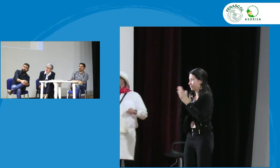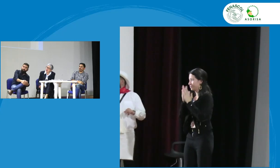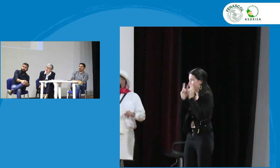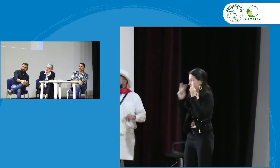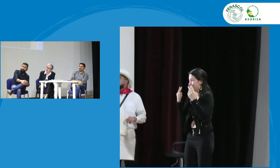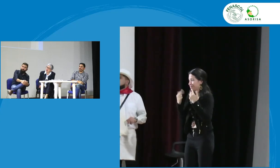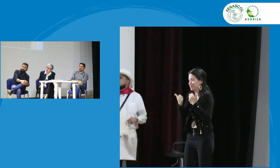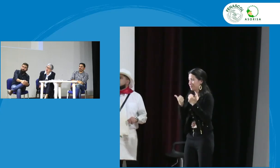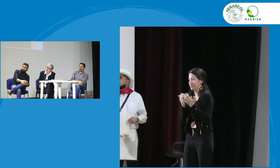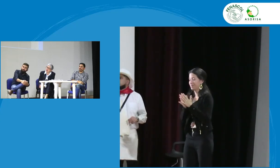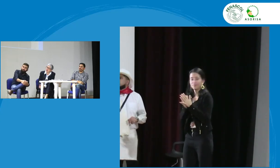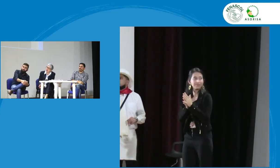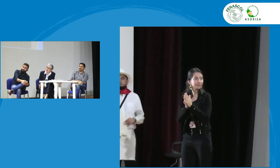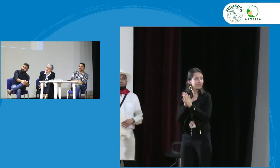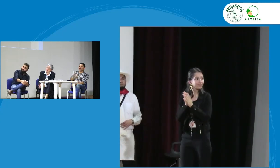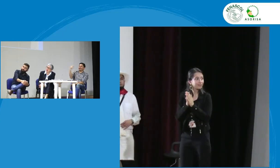me ven bien me ven bien ahora